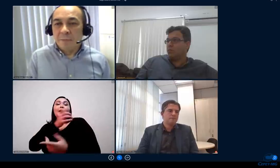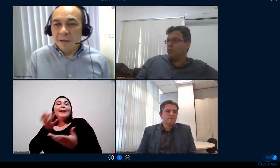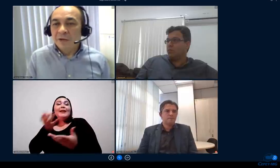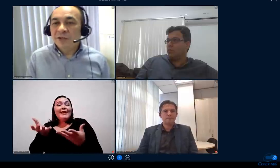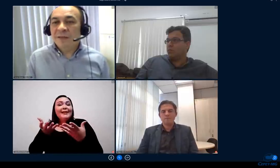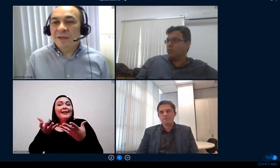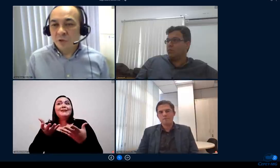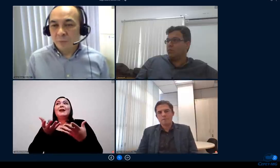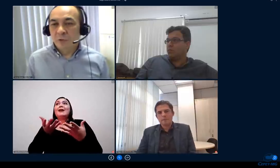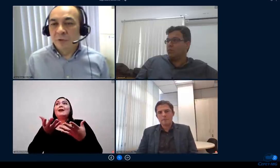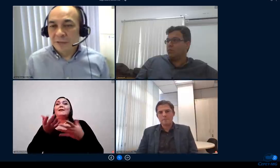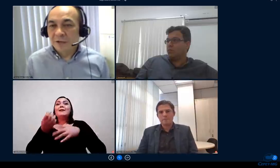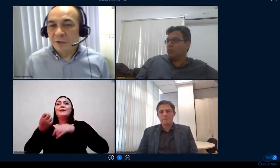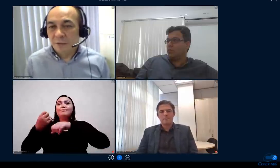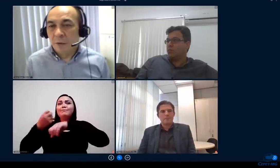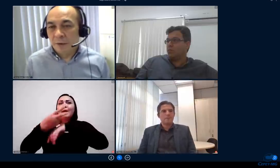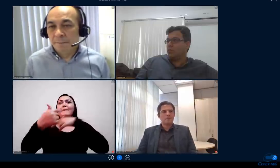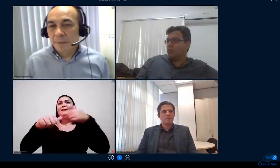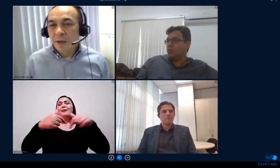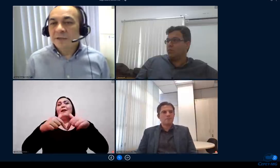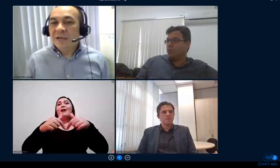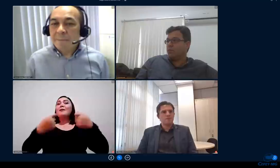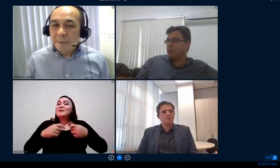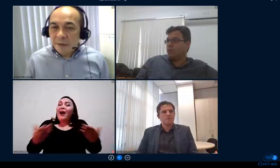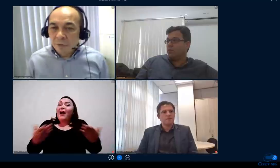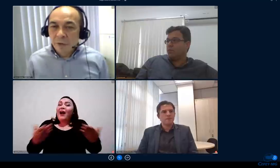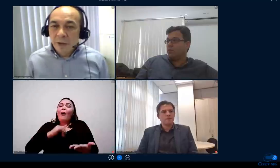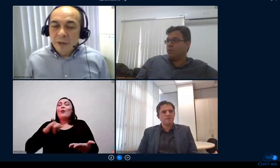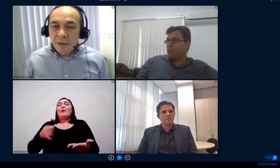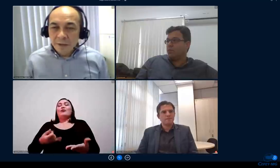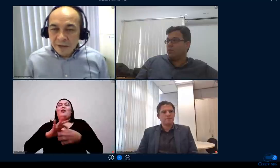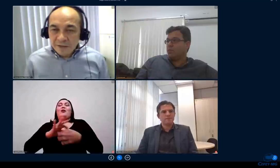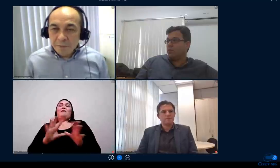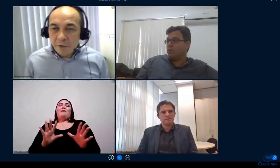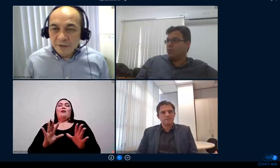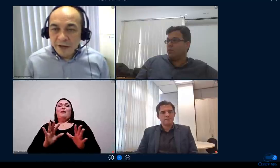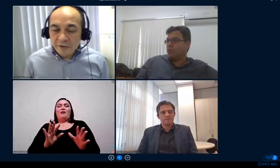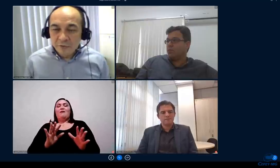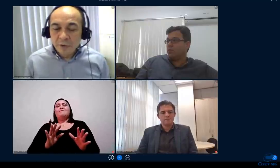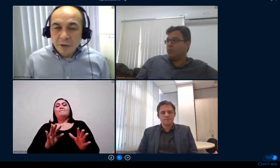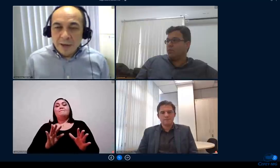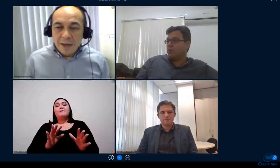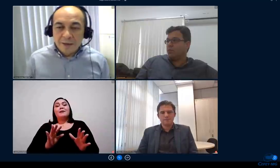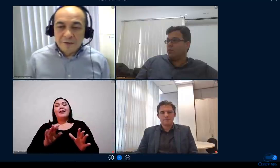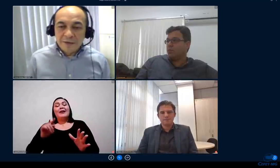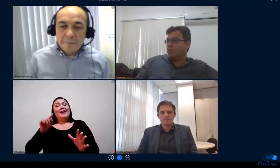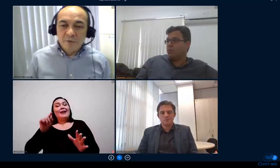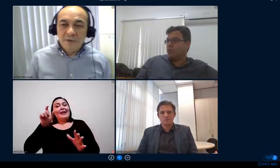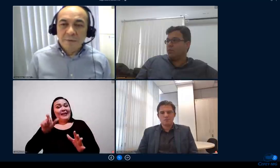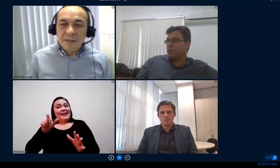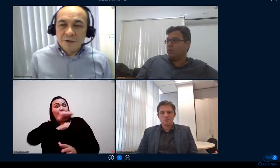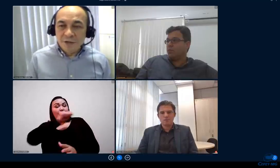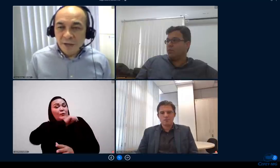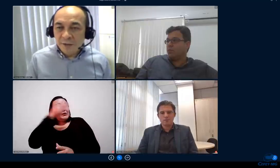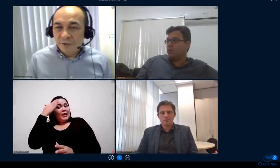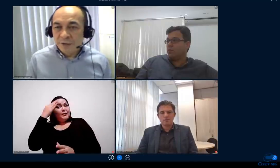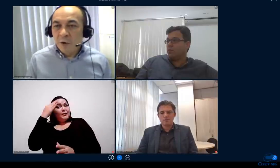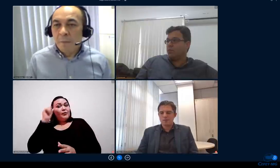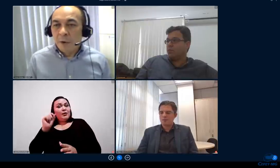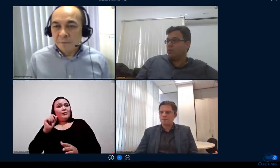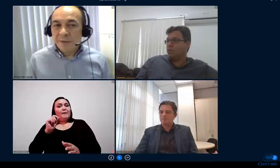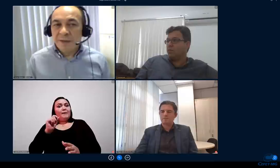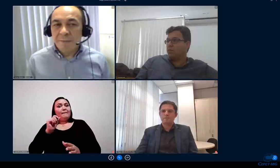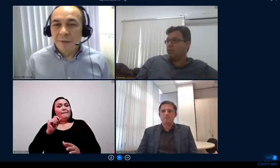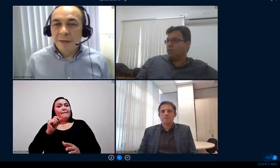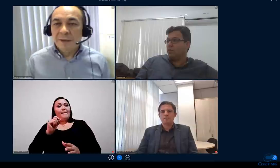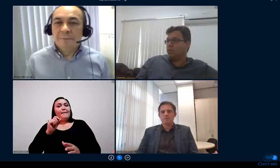mundo do trabalho ele já tem essa oportunidade agora sabendo que nesse processo que se aproxima da gente né